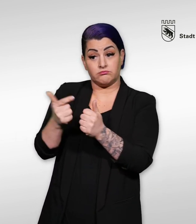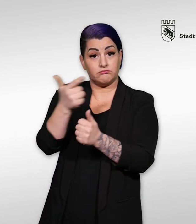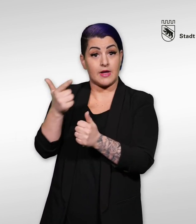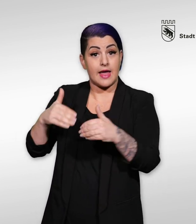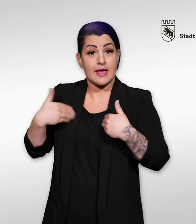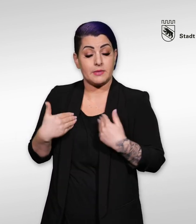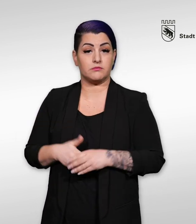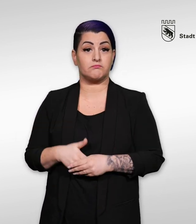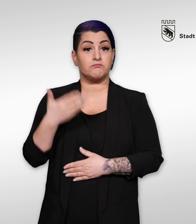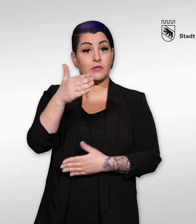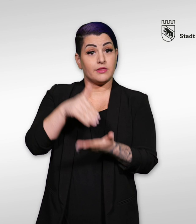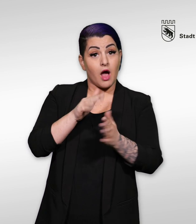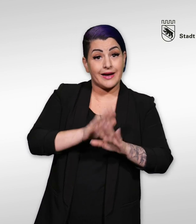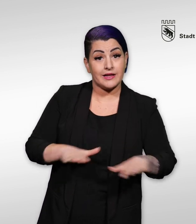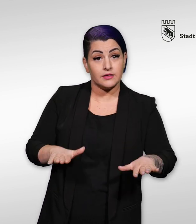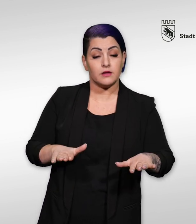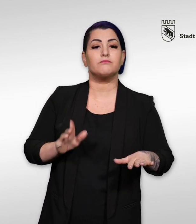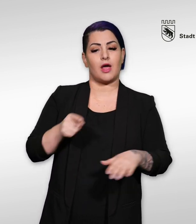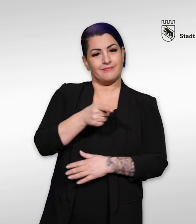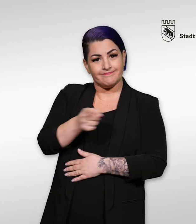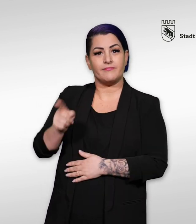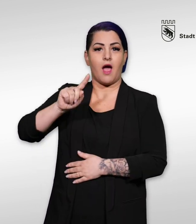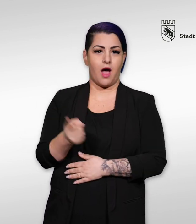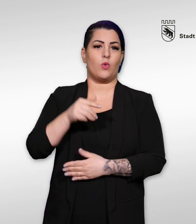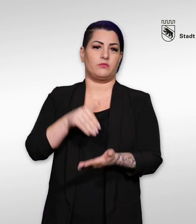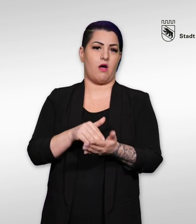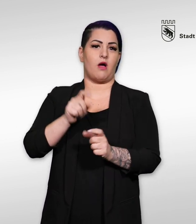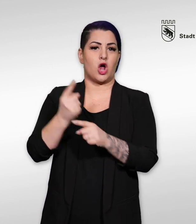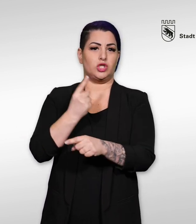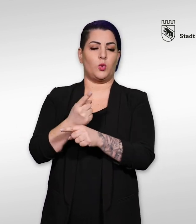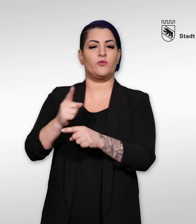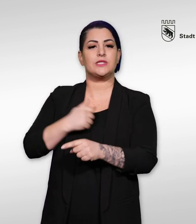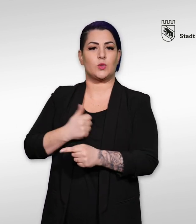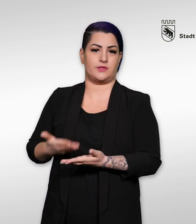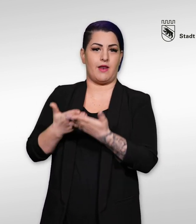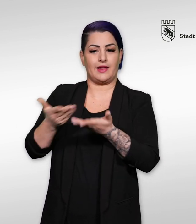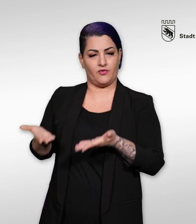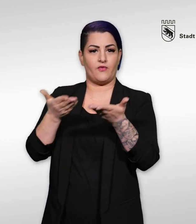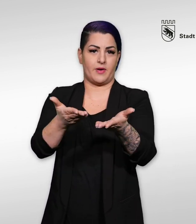zusammen? Haben Sie Kinder? Dann haben diese Personen auch Anspruch auf Sozialhilfe.